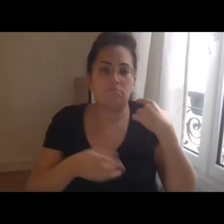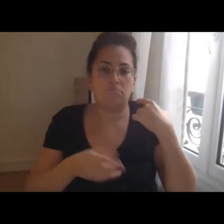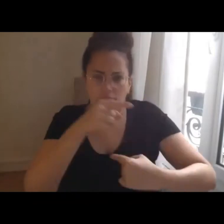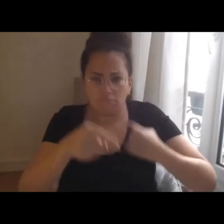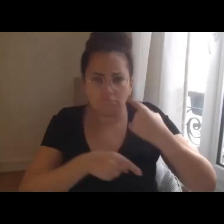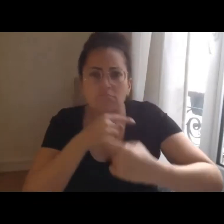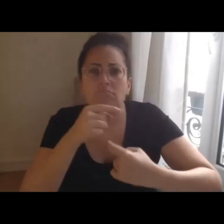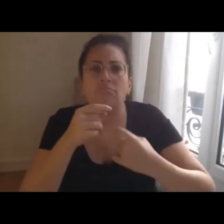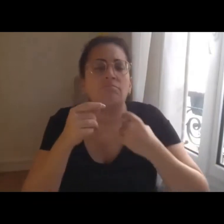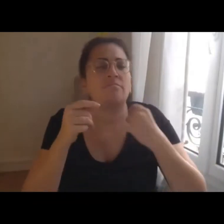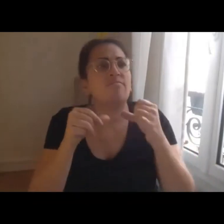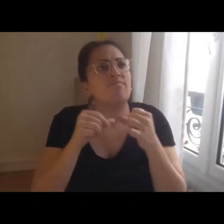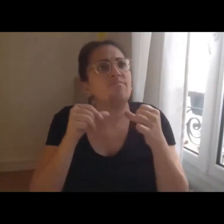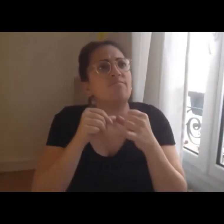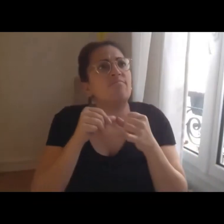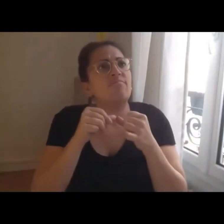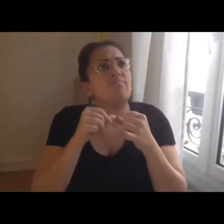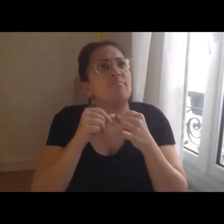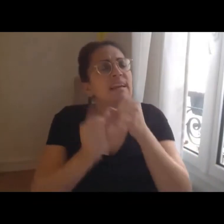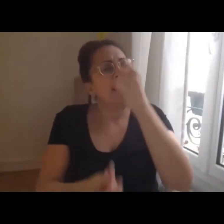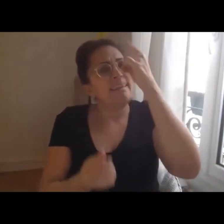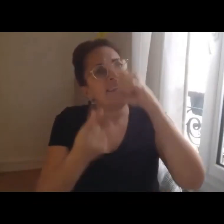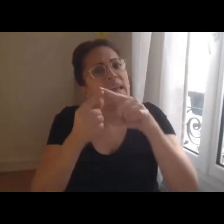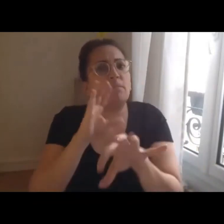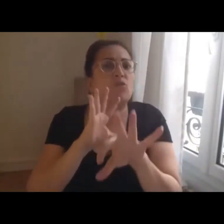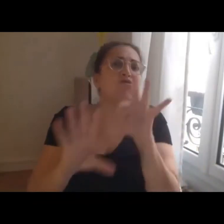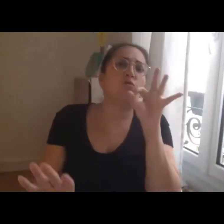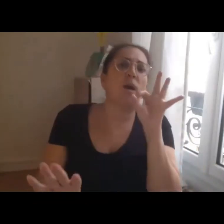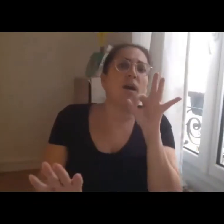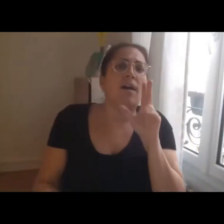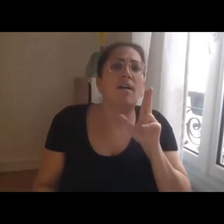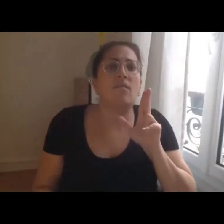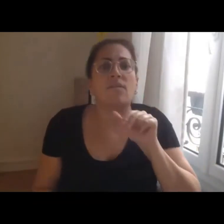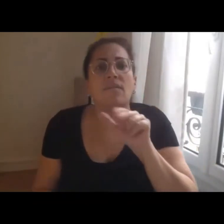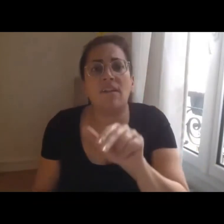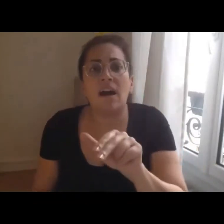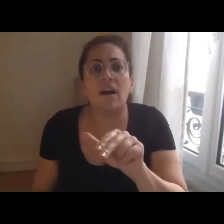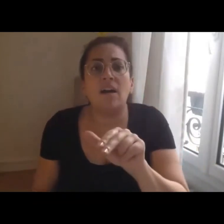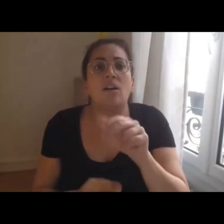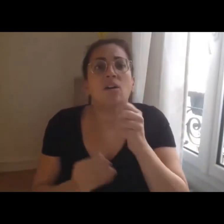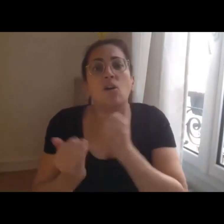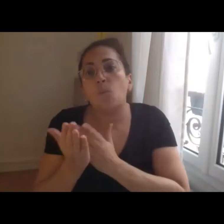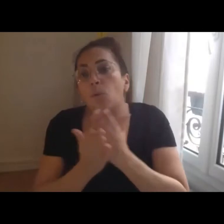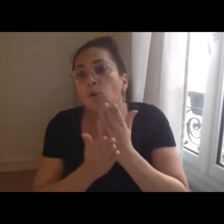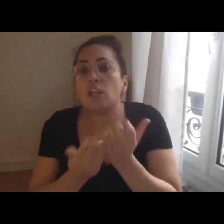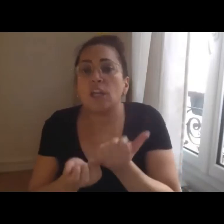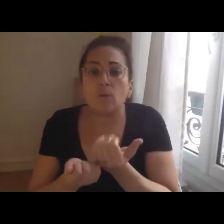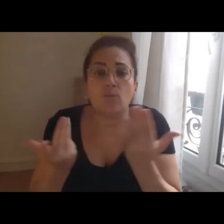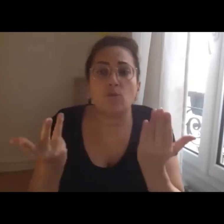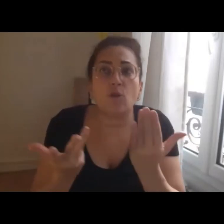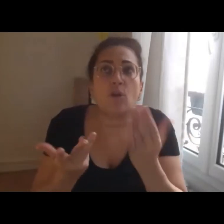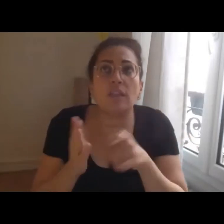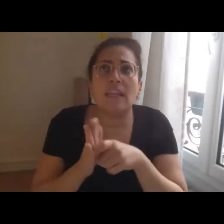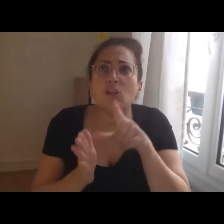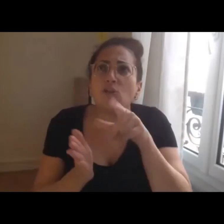le thème qui sera celui des appels à projet de 2021.